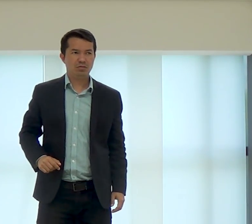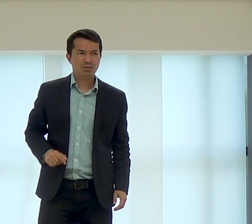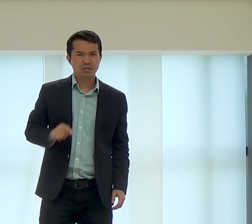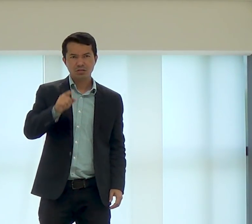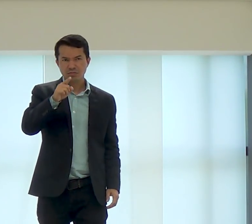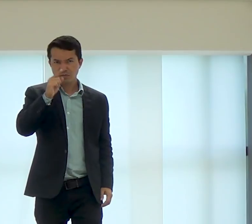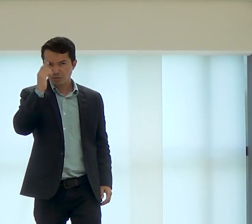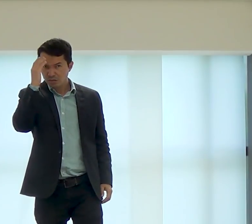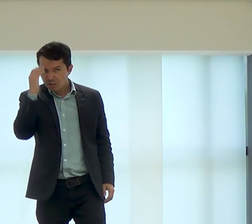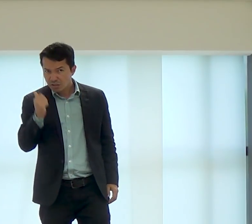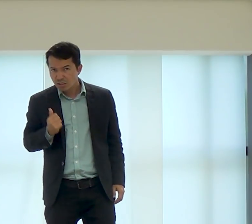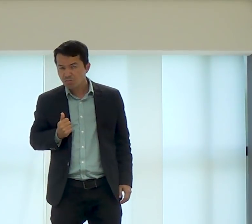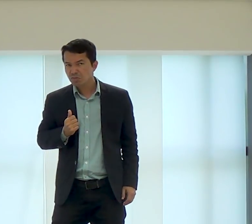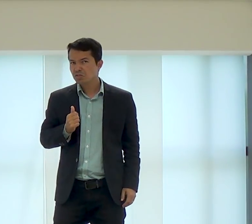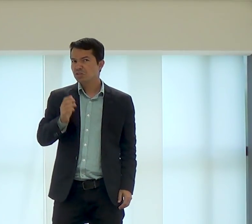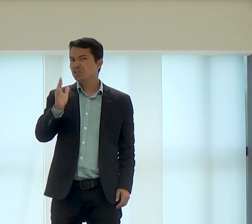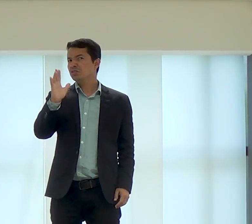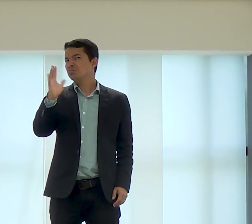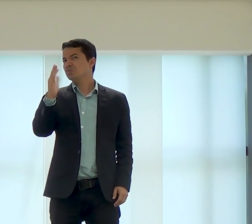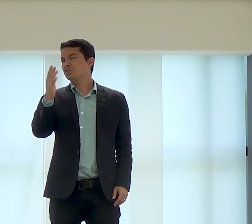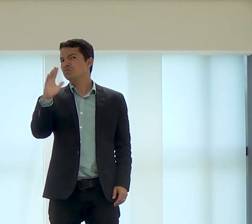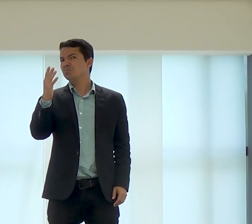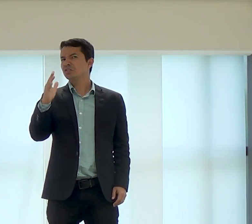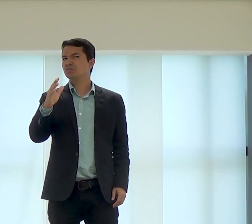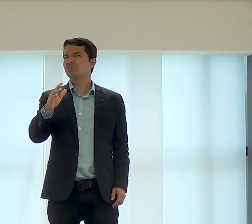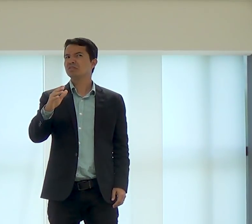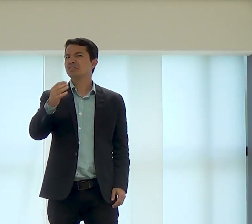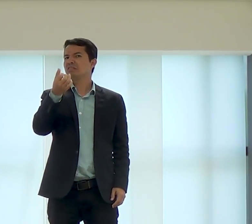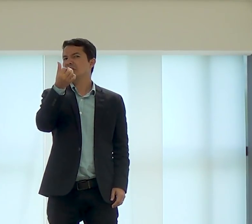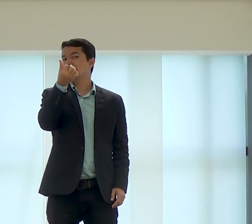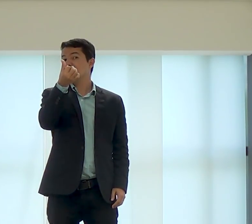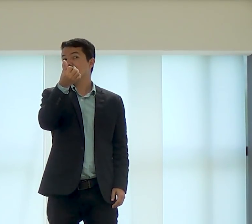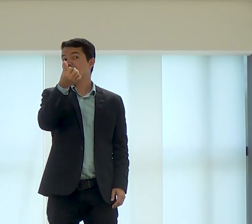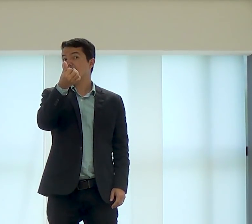nós também, quando Deus nos dá uma ordem, precisamos obedecer,